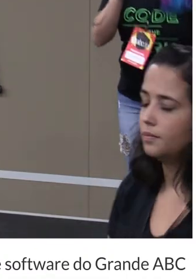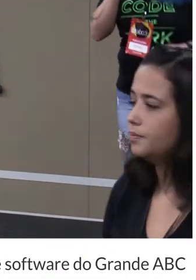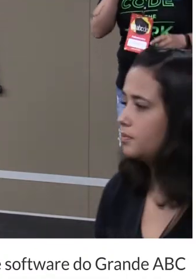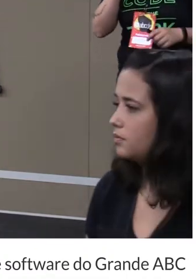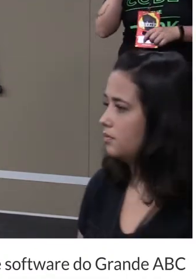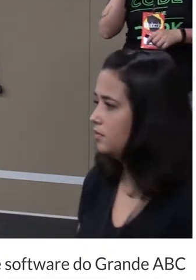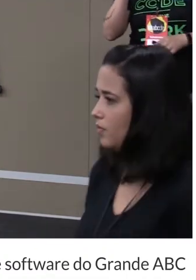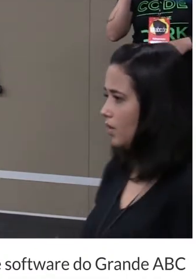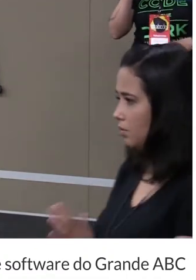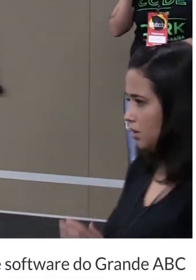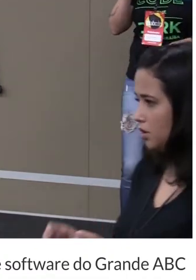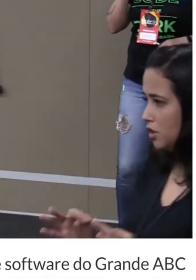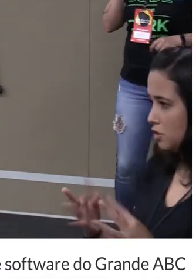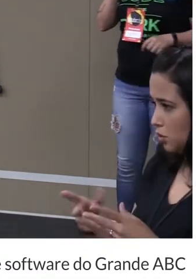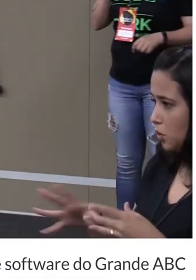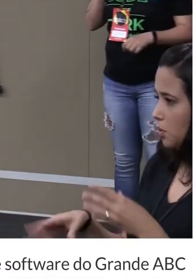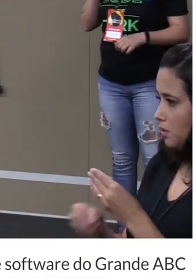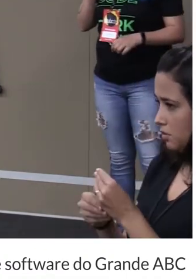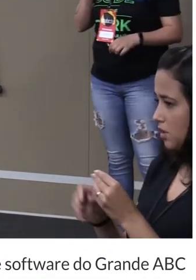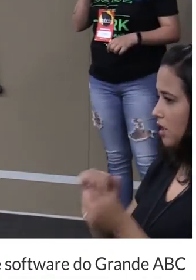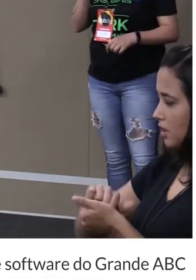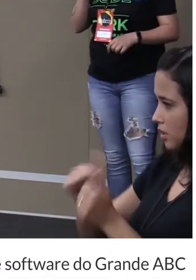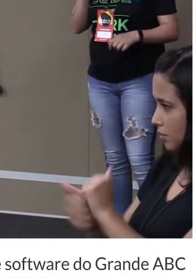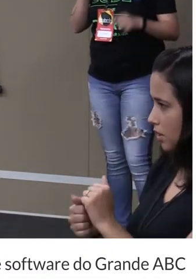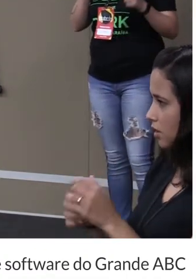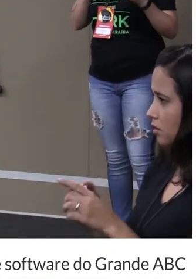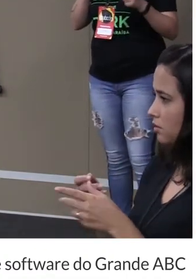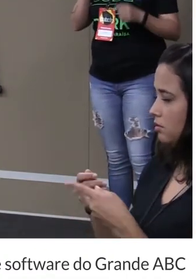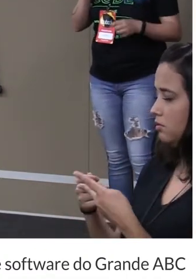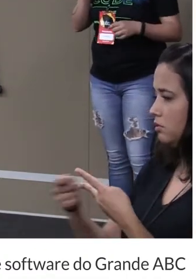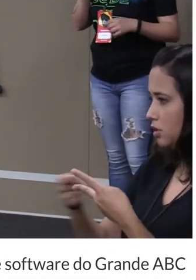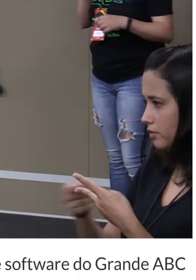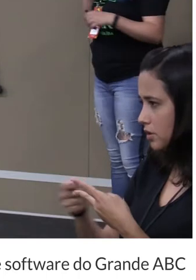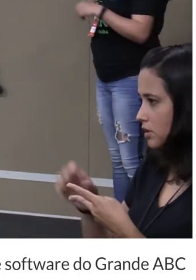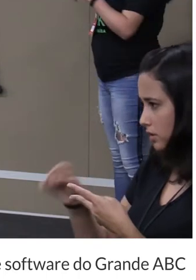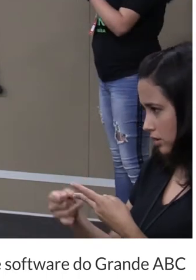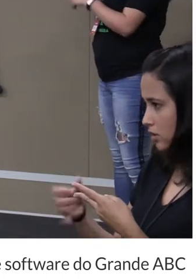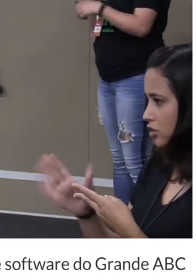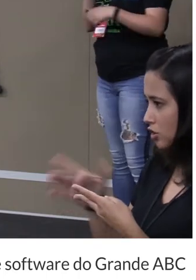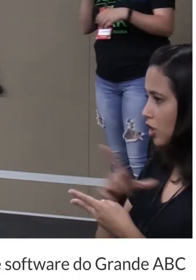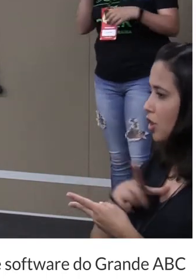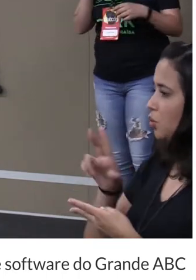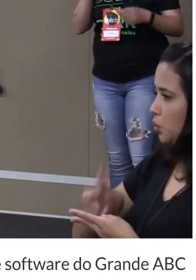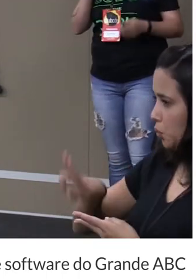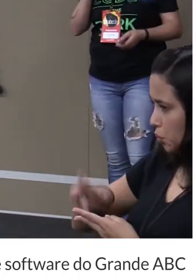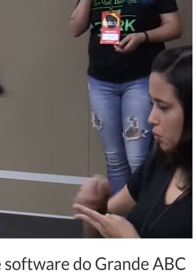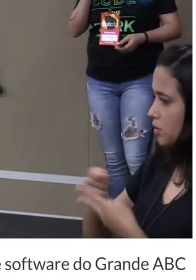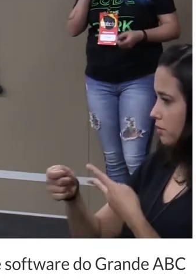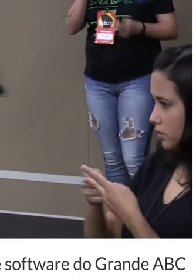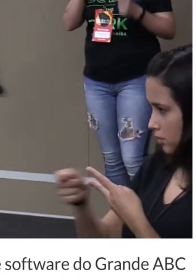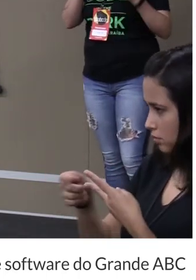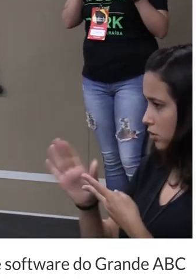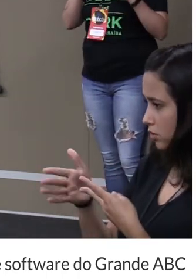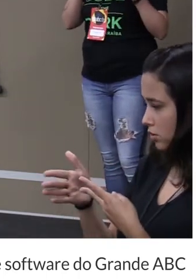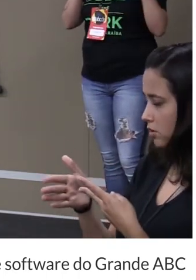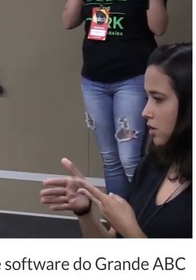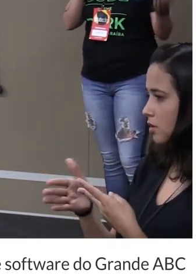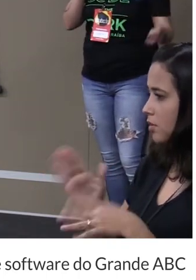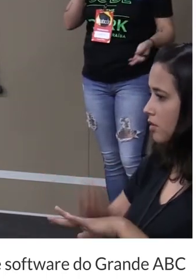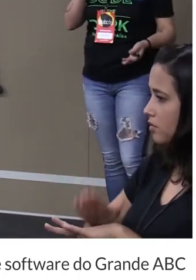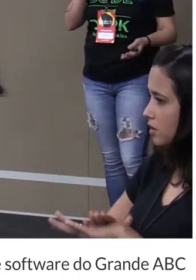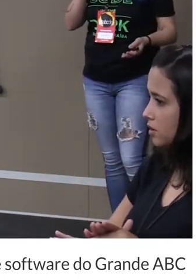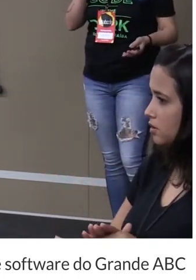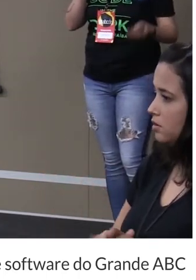a pergunta dele foi se todos os componentes são adaptados para o JavaScript sim na verdade a gente até utiliza o JavaScript para